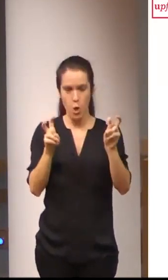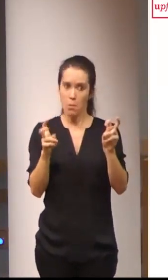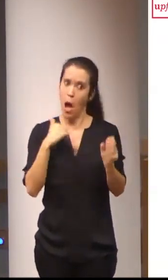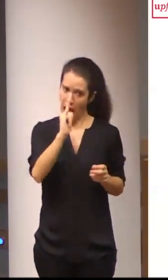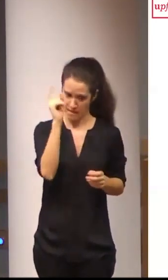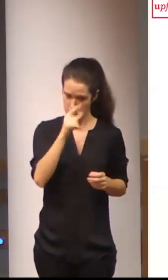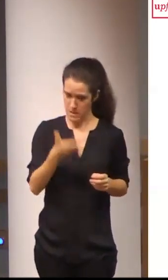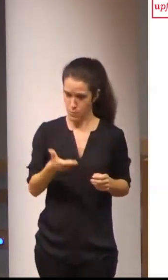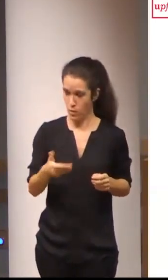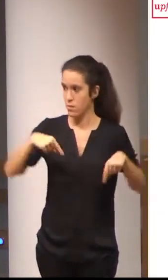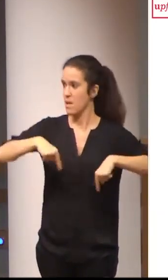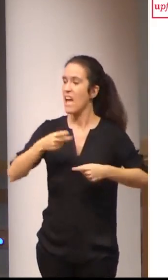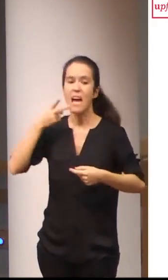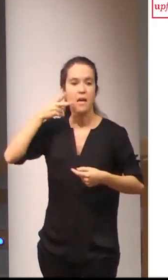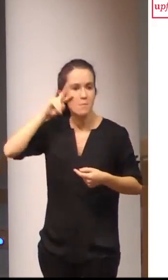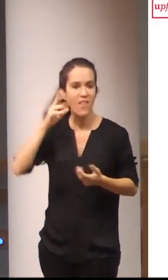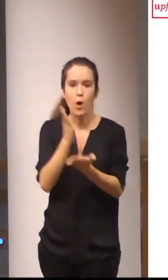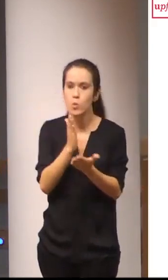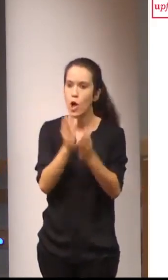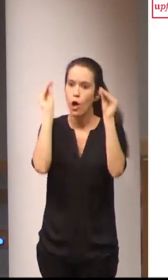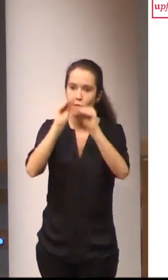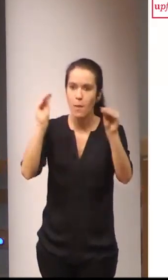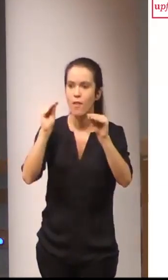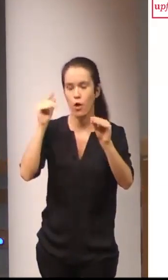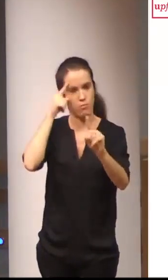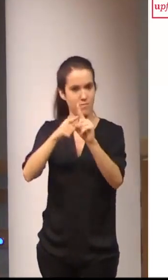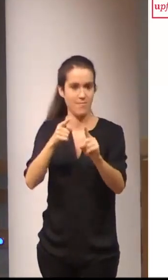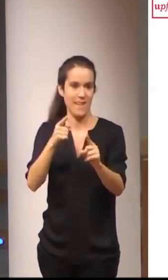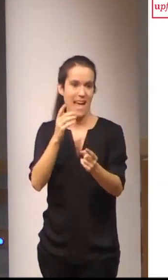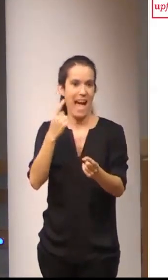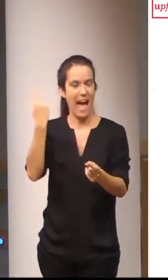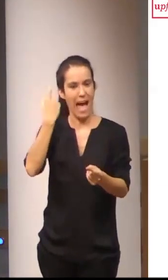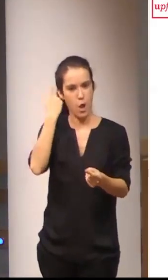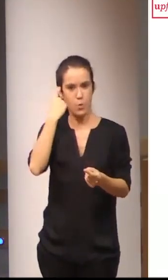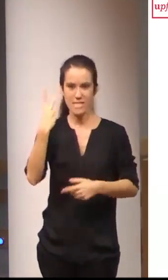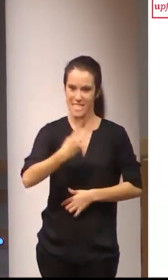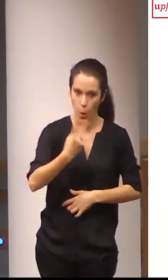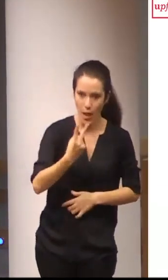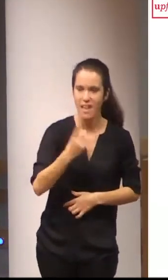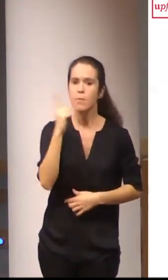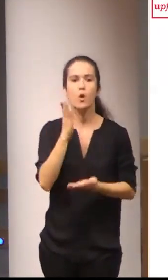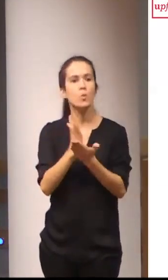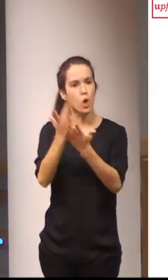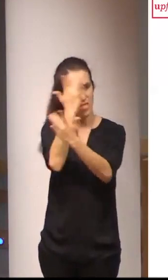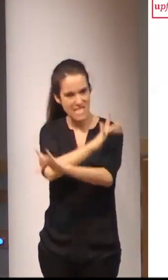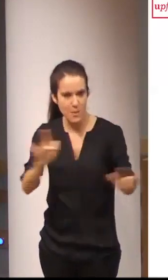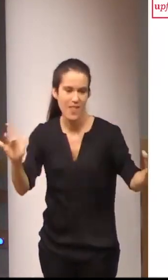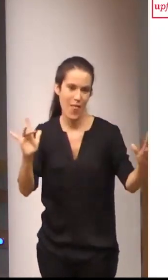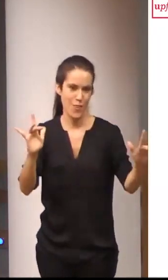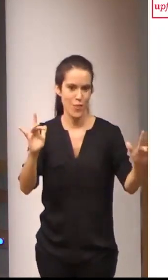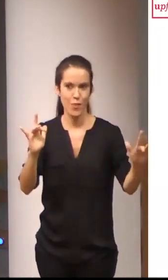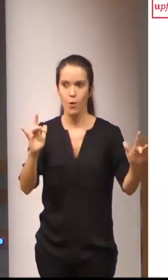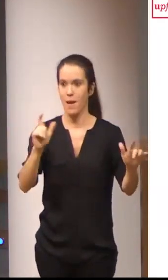tenemos experiencia de cursos de formación para estudiantes de secundaria cursos de sensibilización para el PAS del